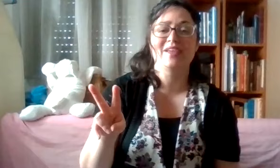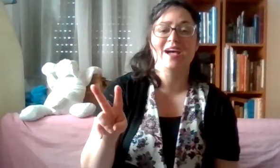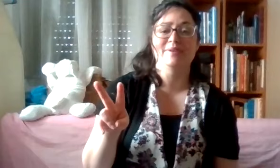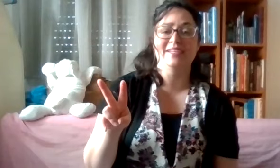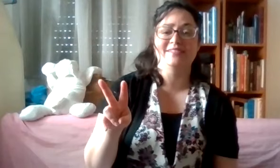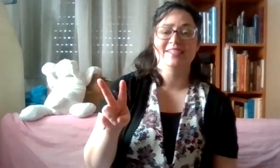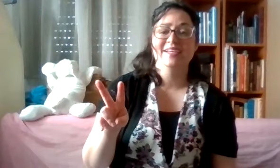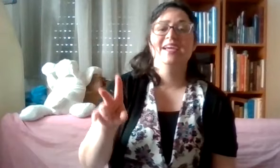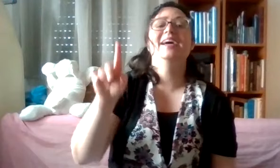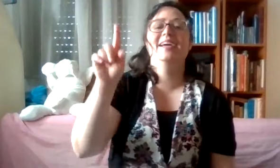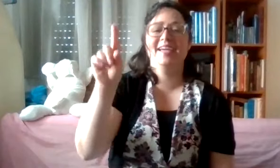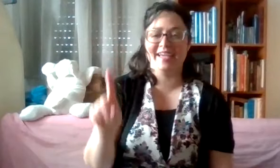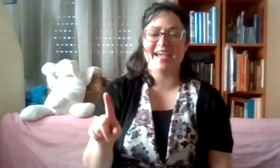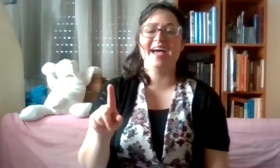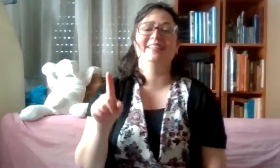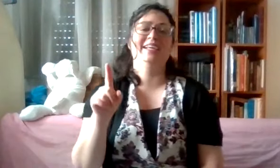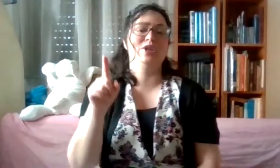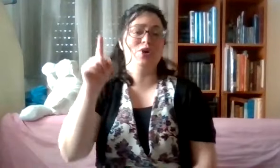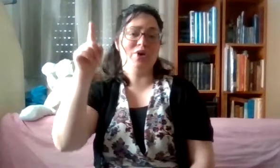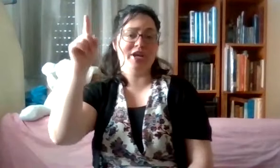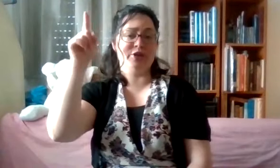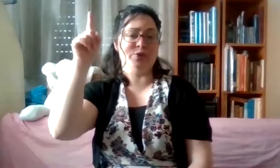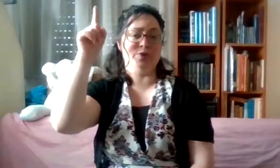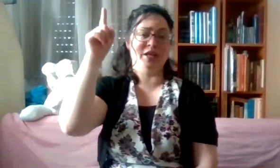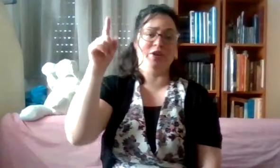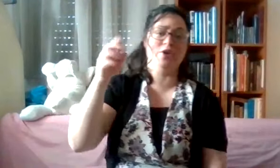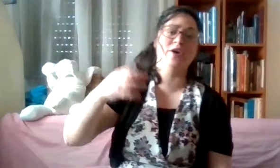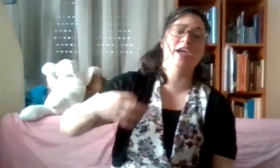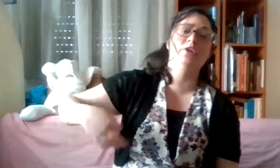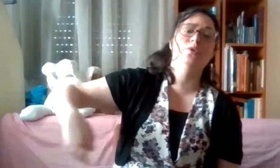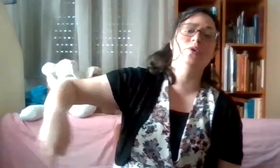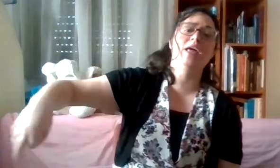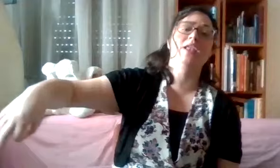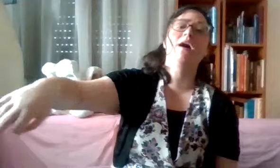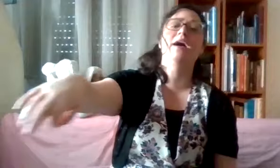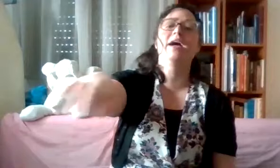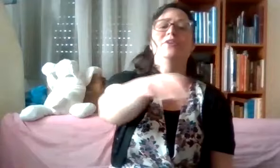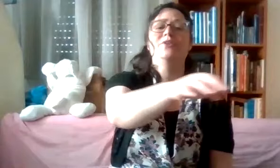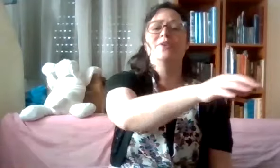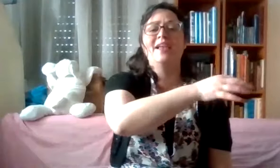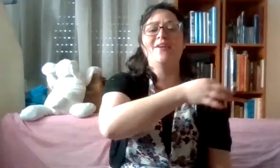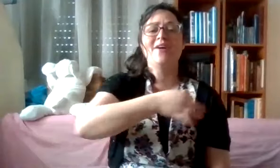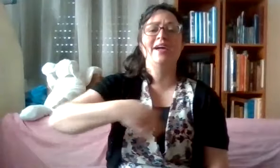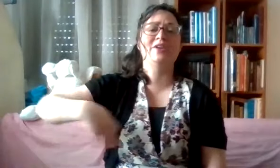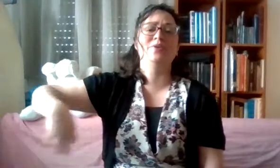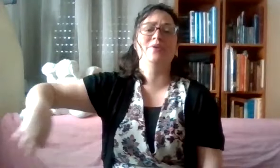הברית. אחד אלוהנו, אלוהנו, אלוהנו, אלוהנו,